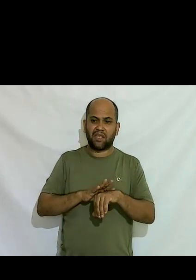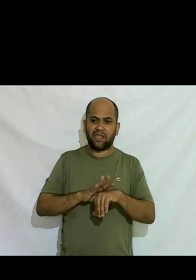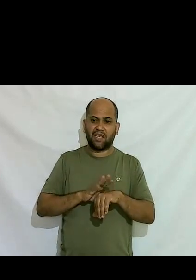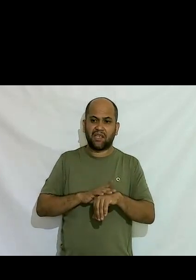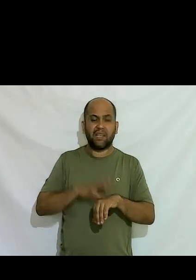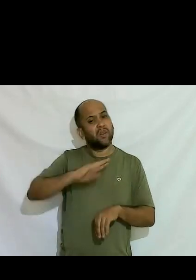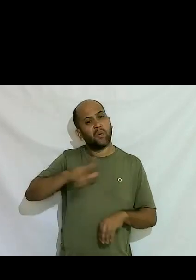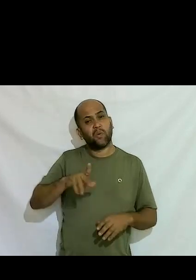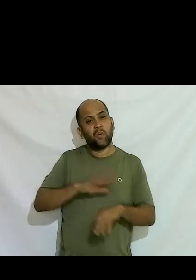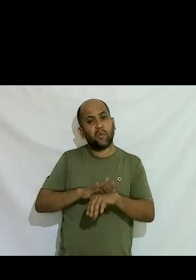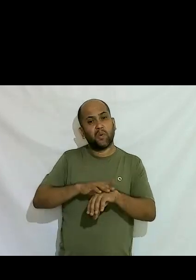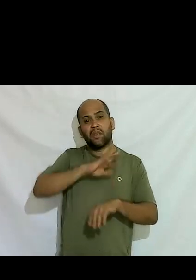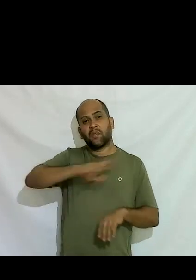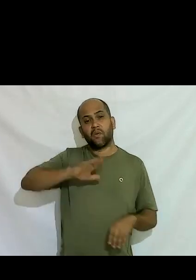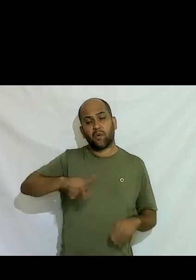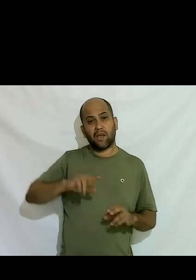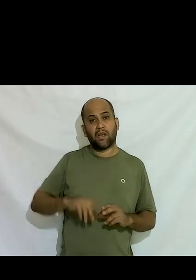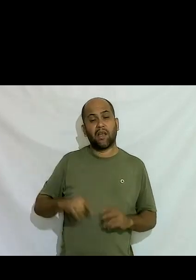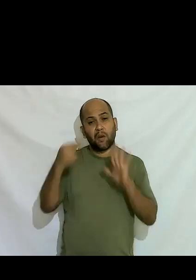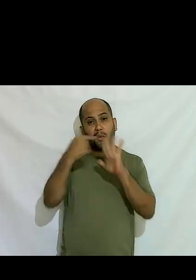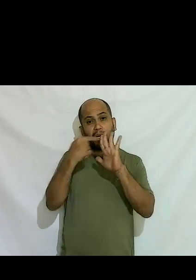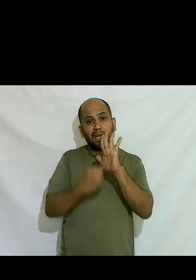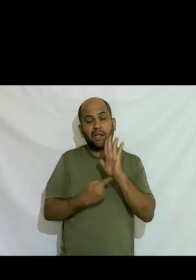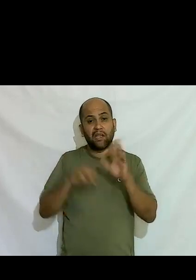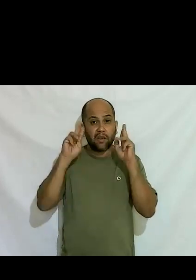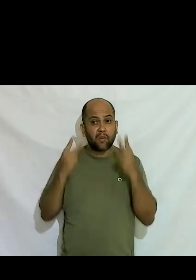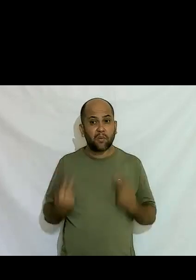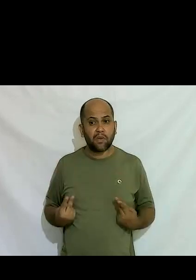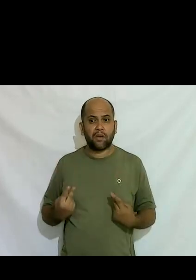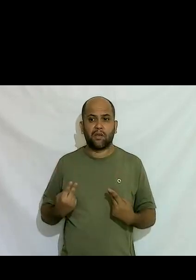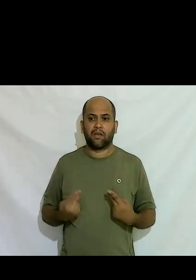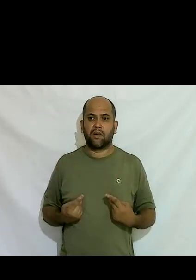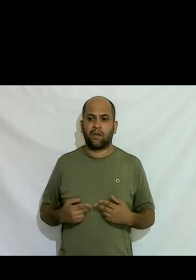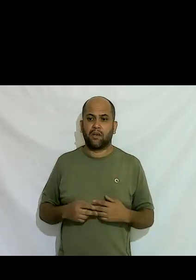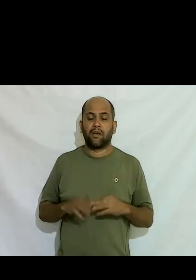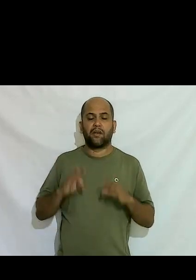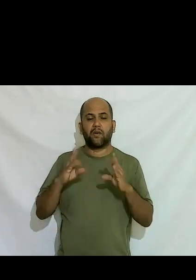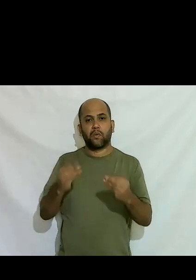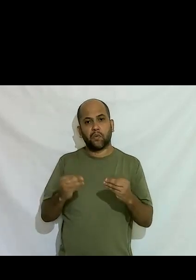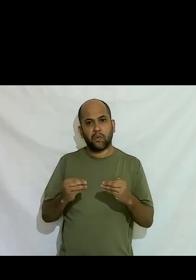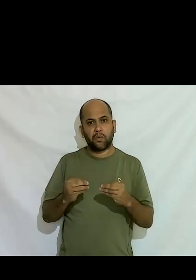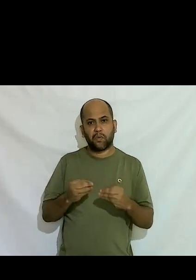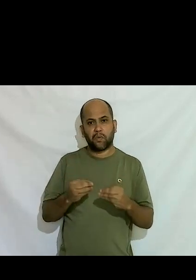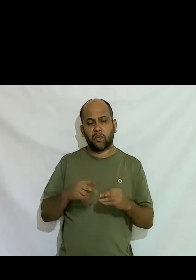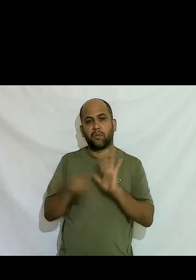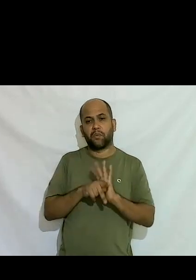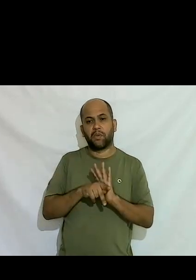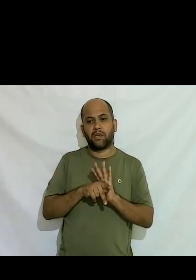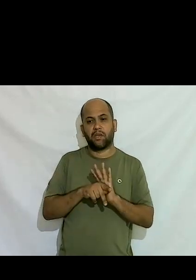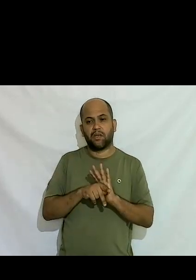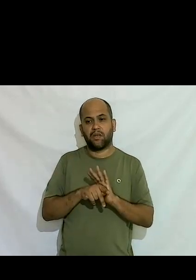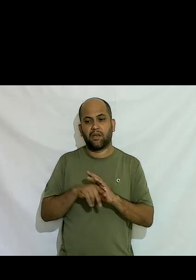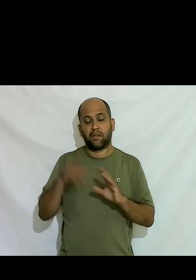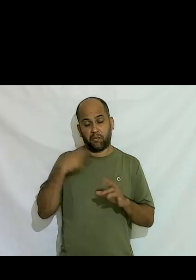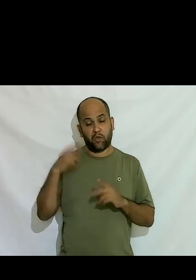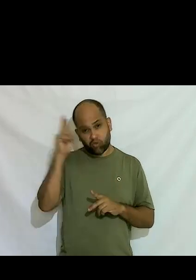doença é uma característica humana né então tudo isso foi foi fez parte da minha história da minha